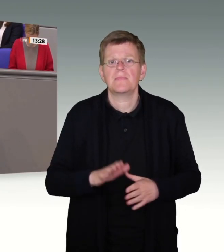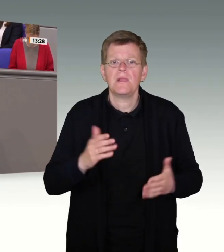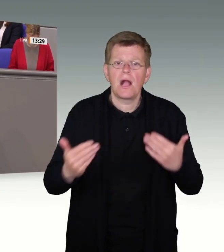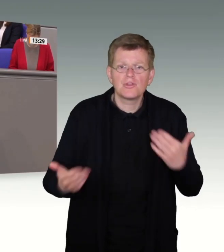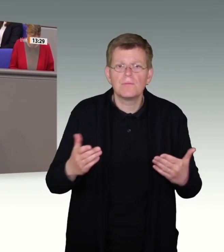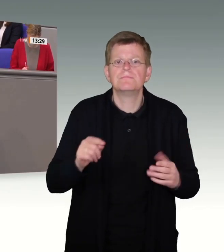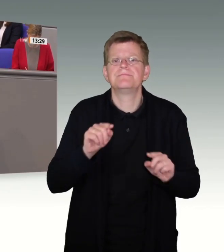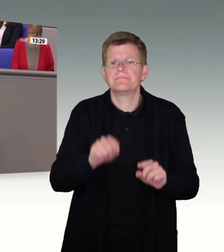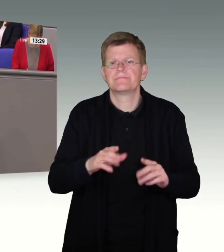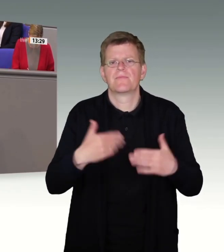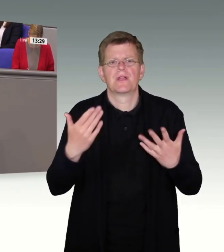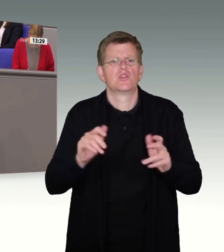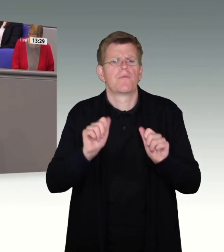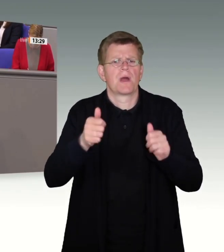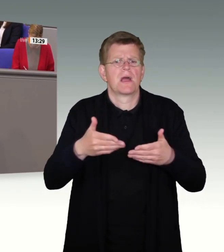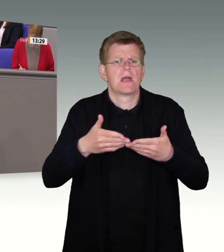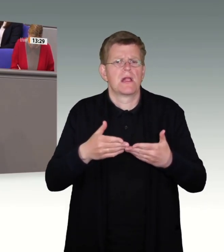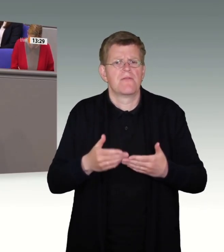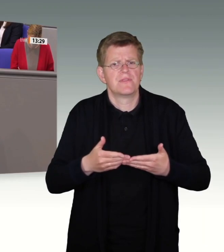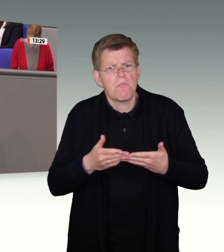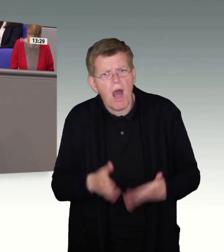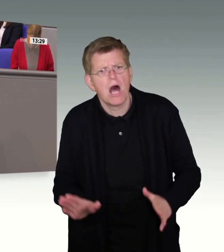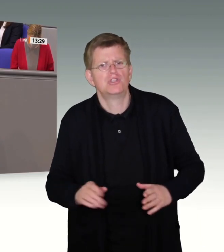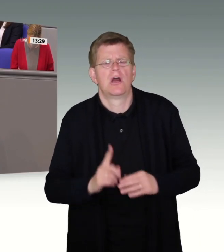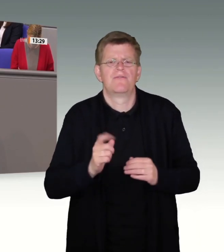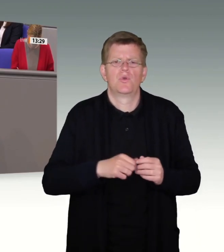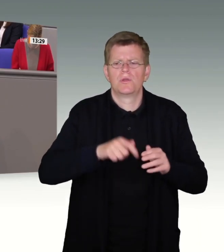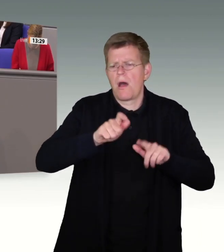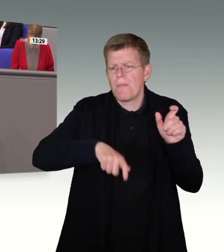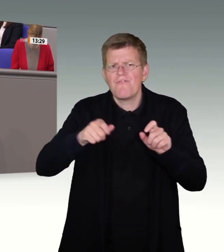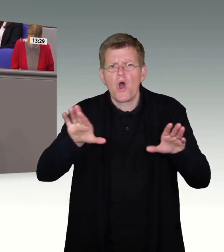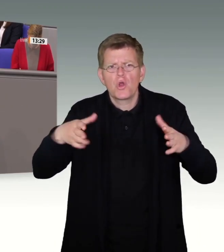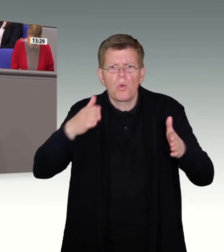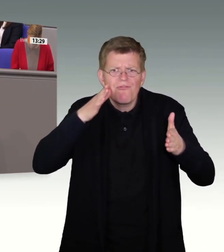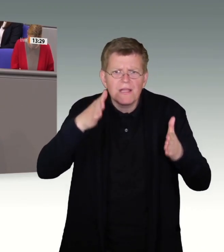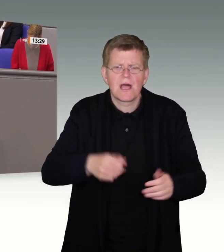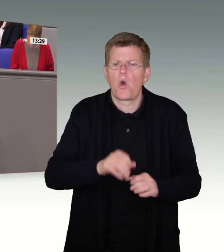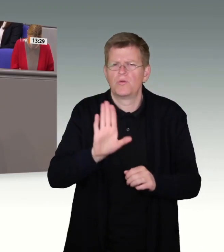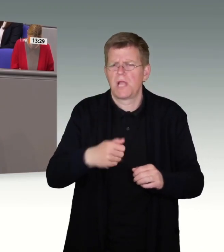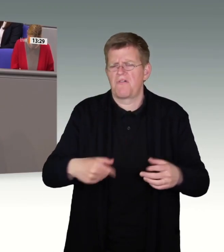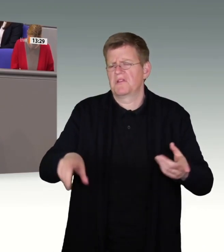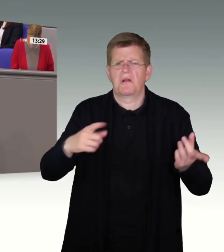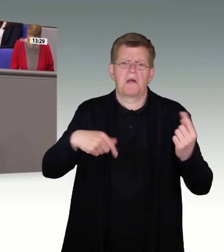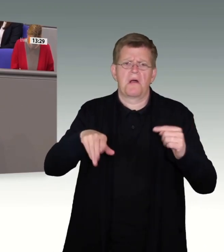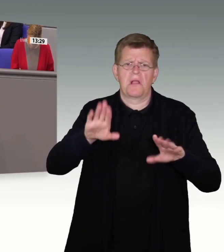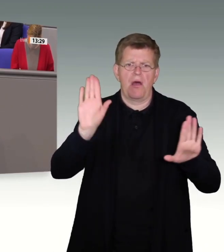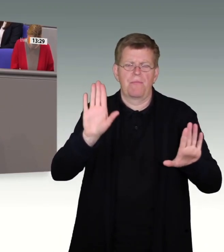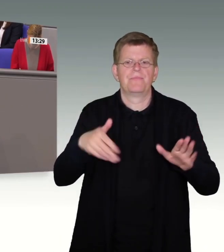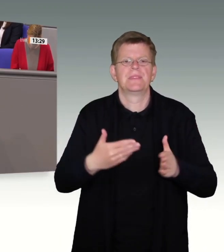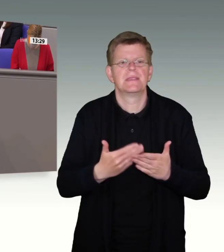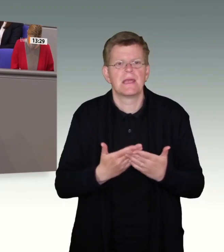unseres Landes und das Vertrauen unserer Bevölkerung nicht verspielen. Deshalb muss man an dieser Stelle ehrlich sagen, zu einer